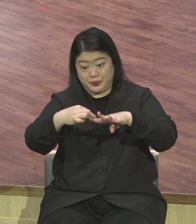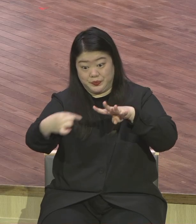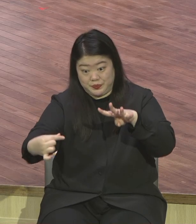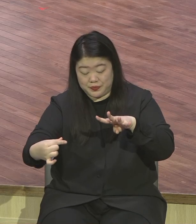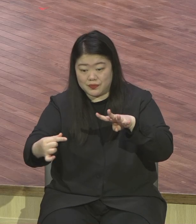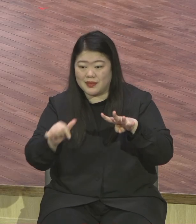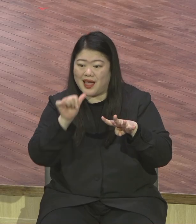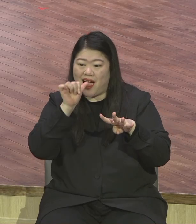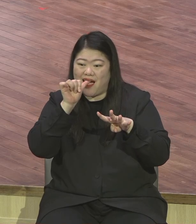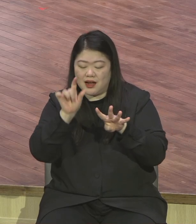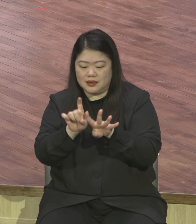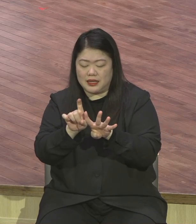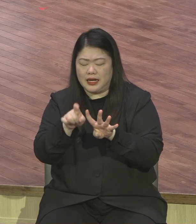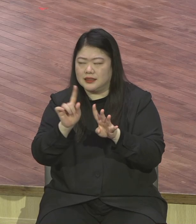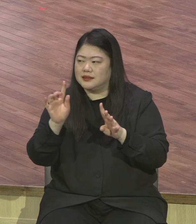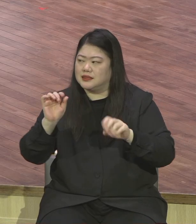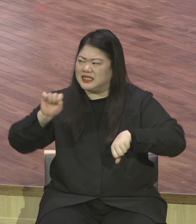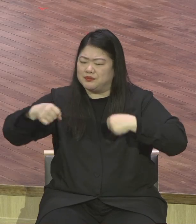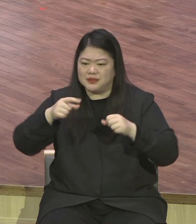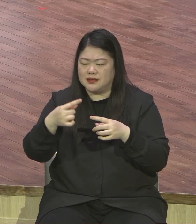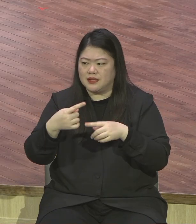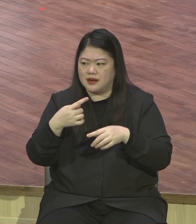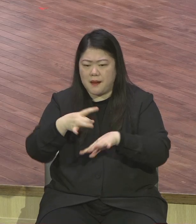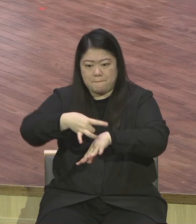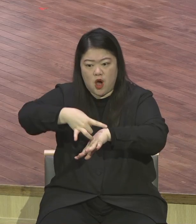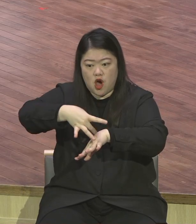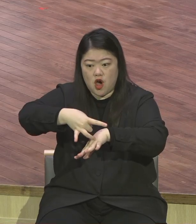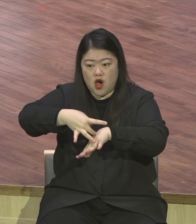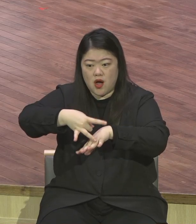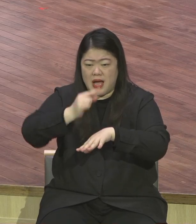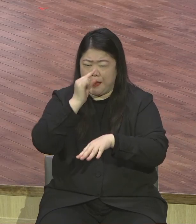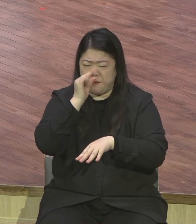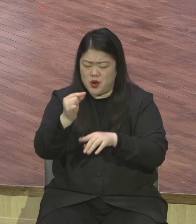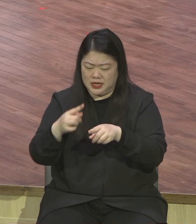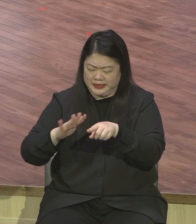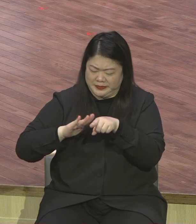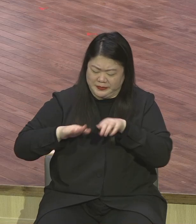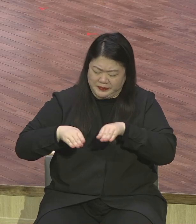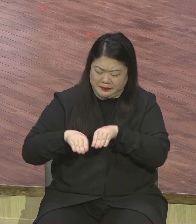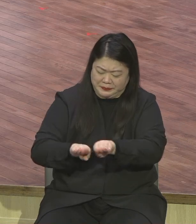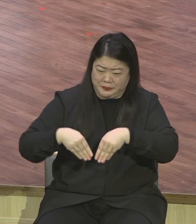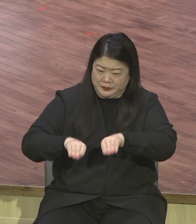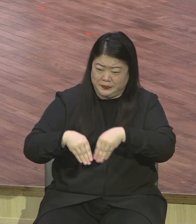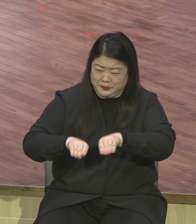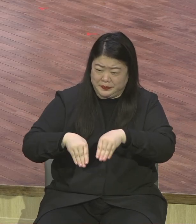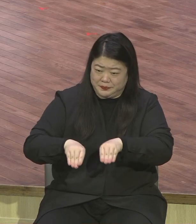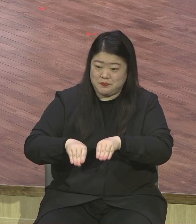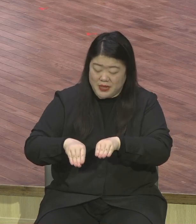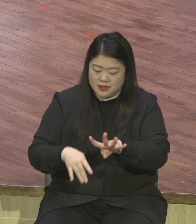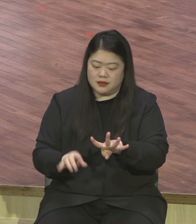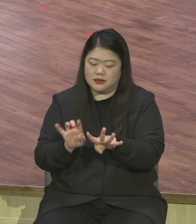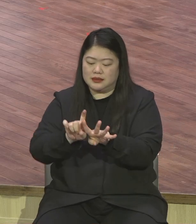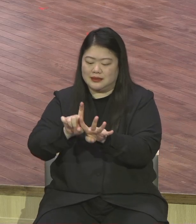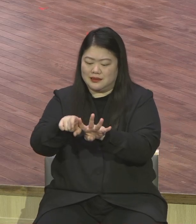걸었어요 갈고리를 짐승의 뼈를 다섯 가지 걸어가 칩니다 침은 어떻게 돼요